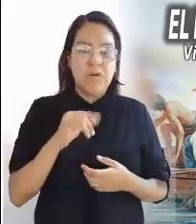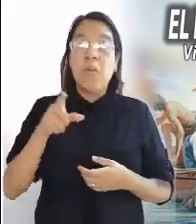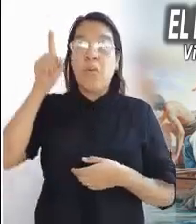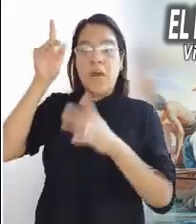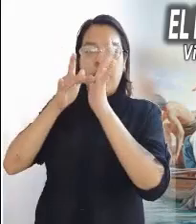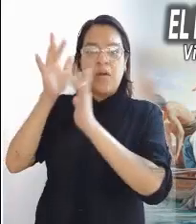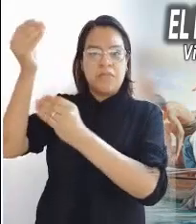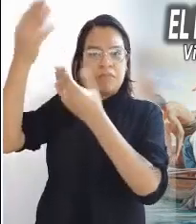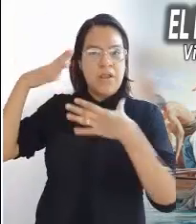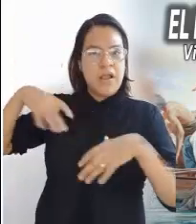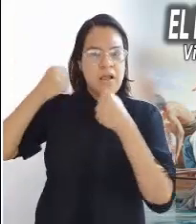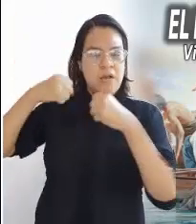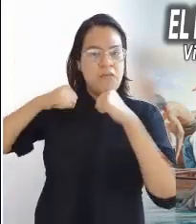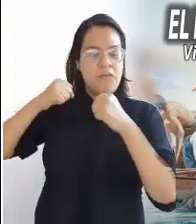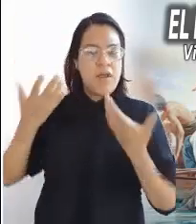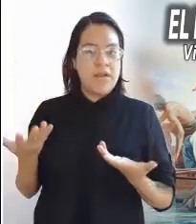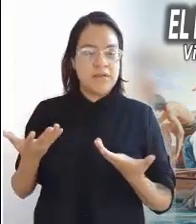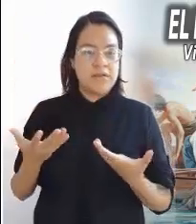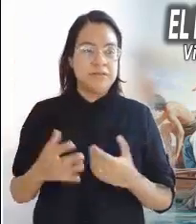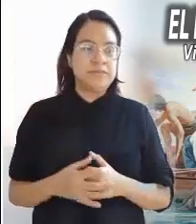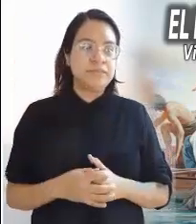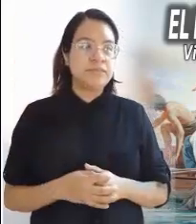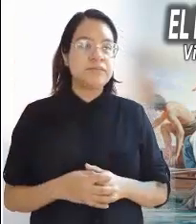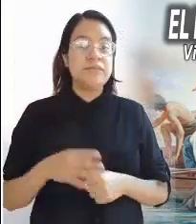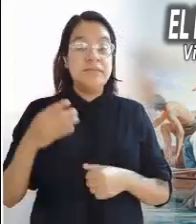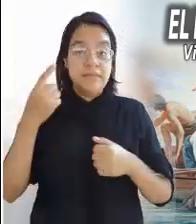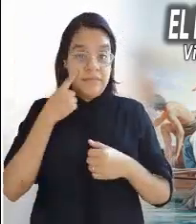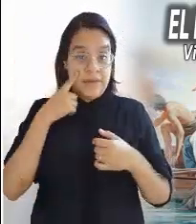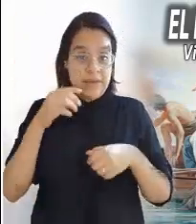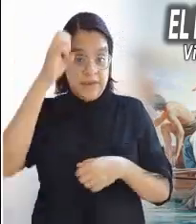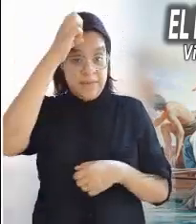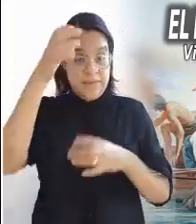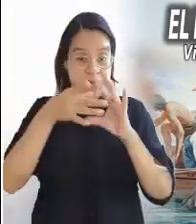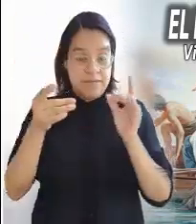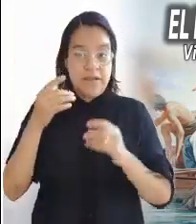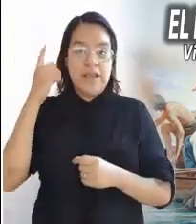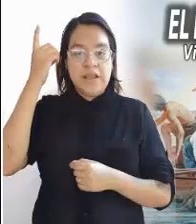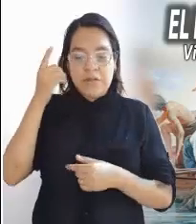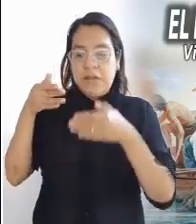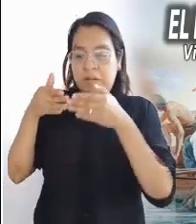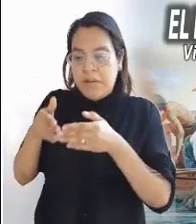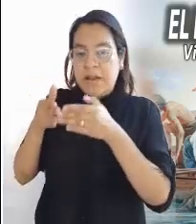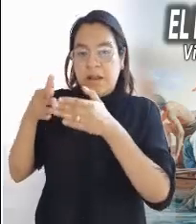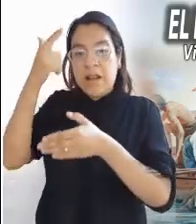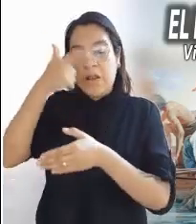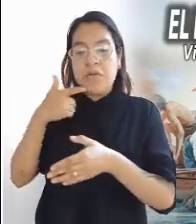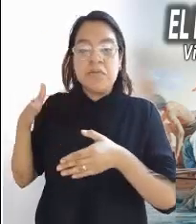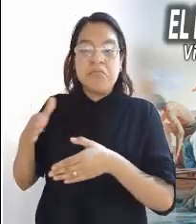En el pasaje evangélico, después de una noche de fracasos, de inútil trabajo, sin pescar absolutamente nada,